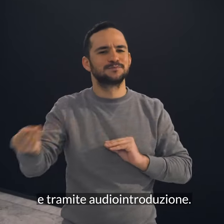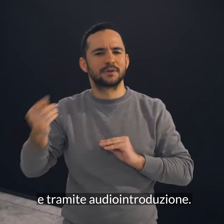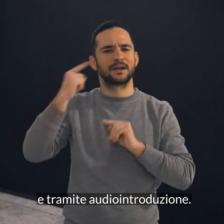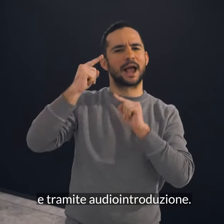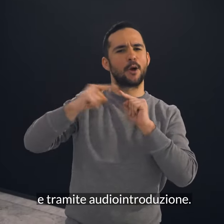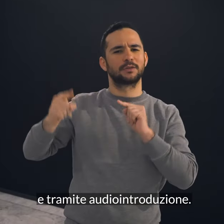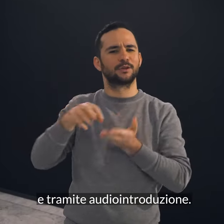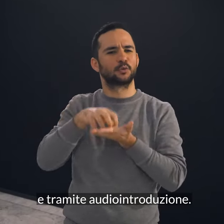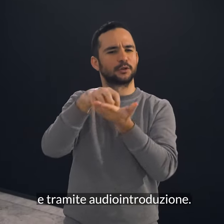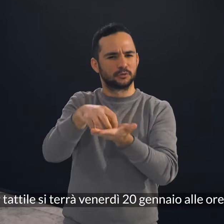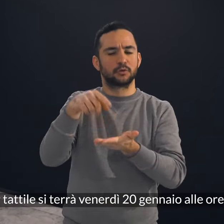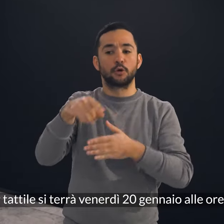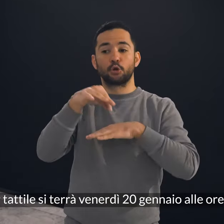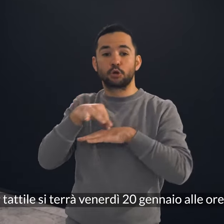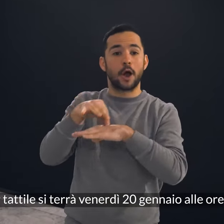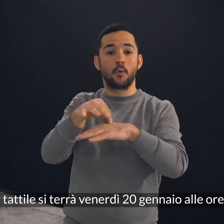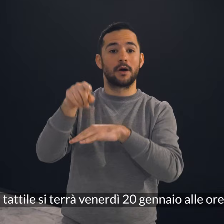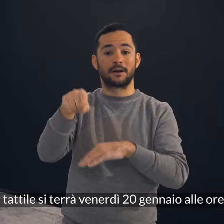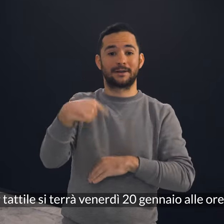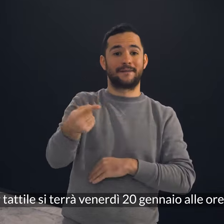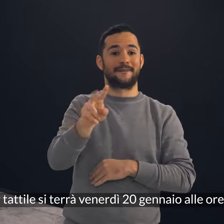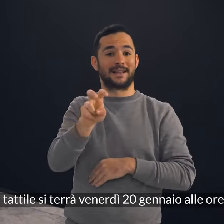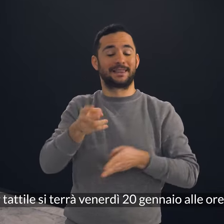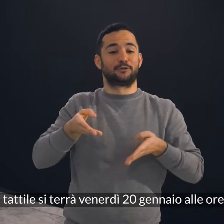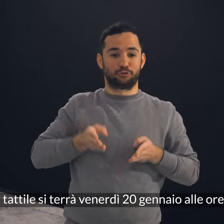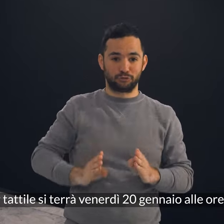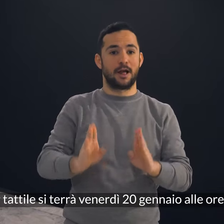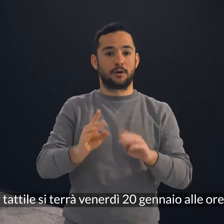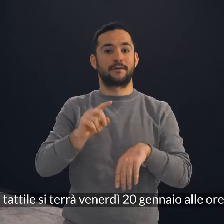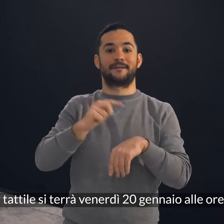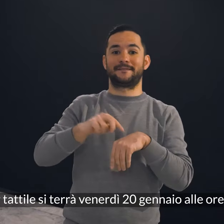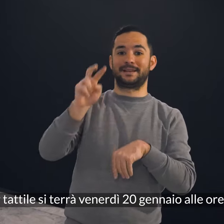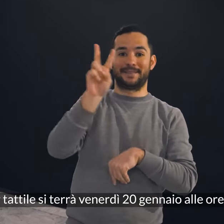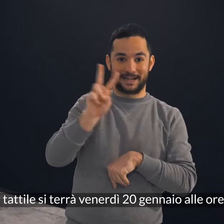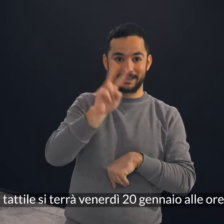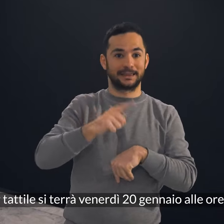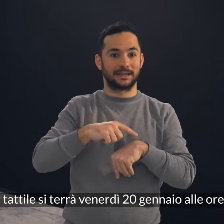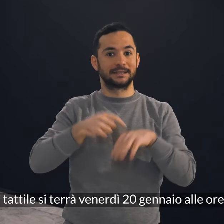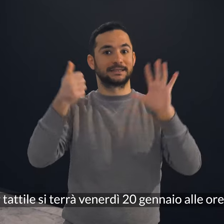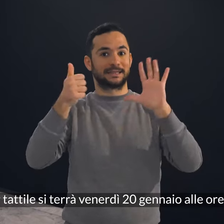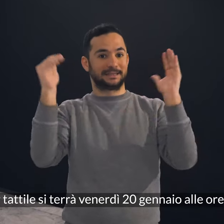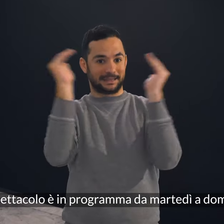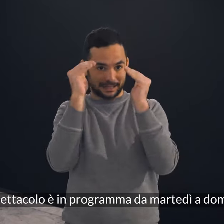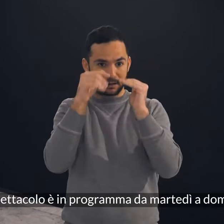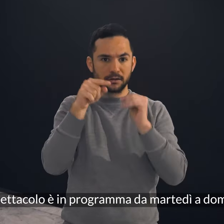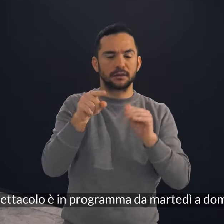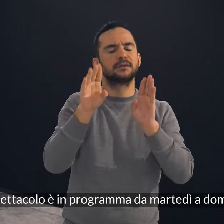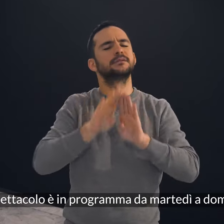introduzione. Il tour tattile si terrà venerdì 20 gennaio alle ore 18. Lo